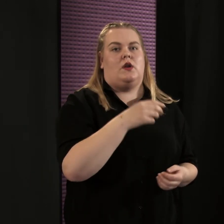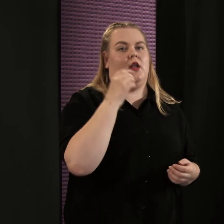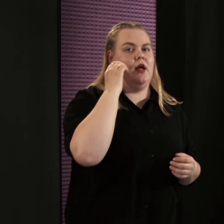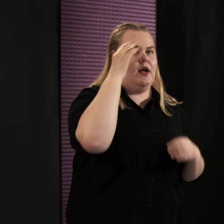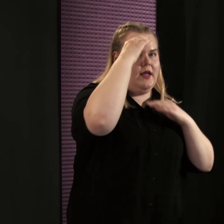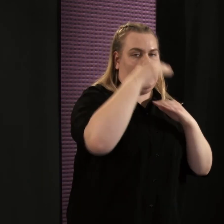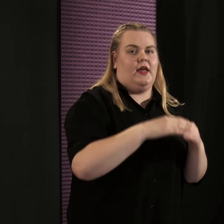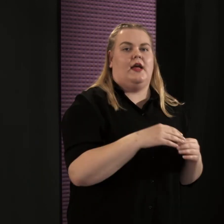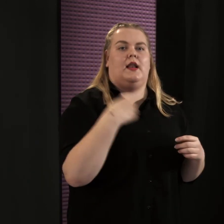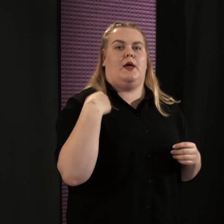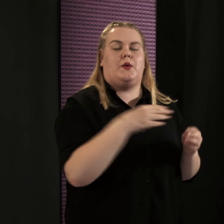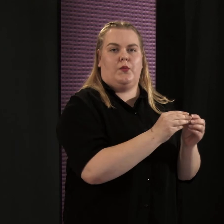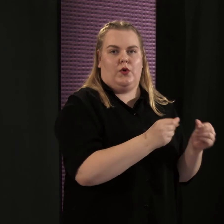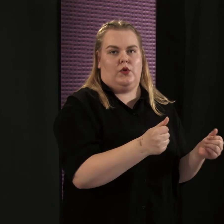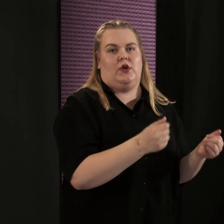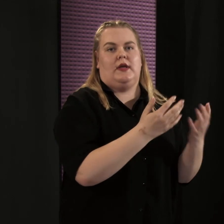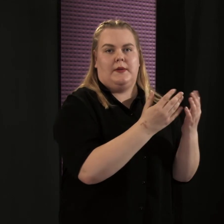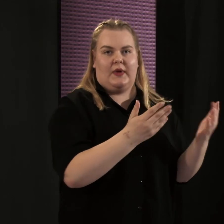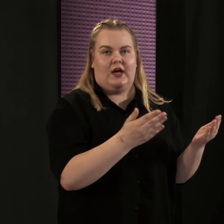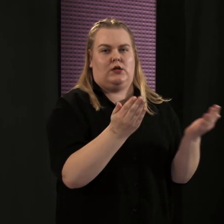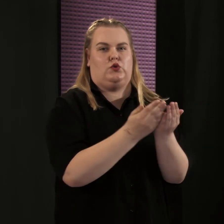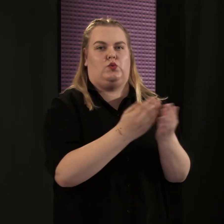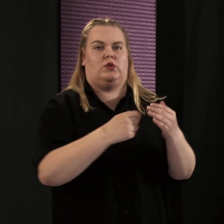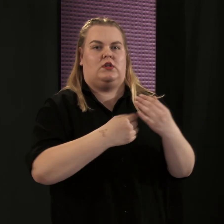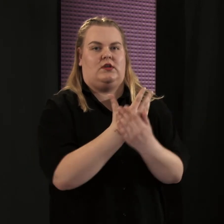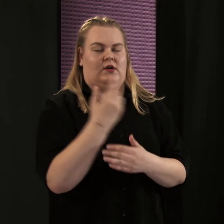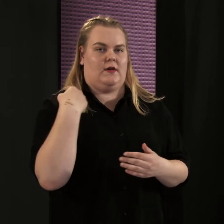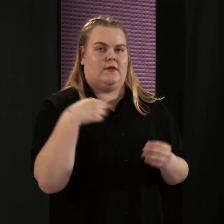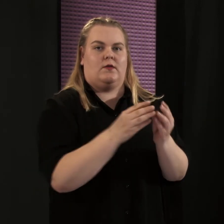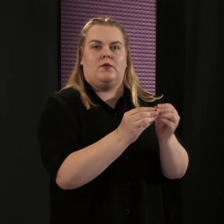suhteessa kasviproteiinin määrään oli kohtuullisin.